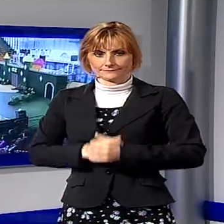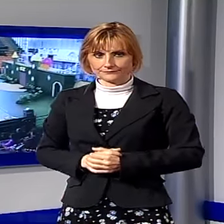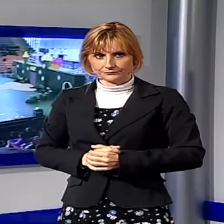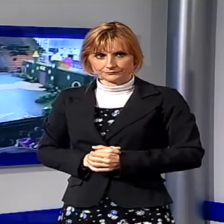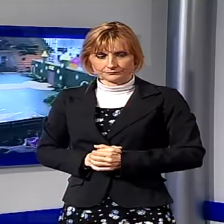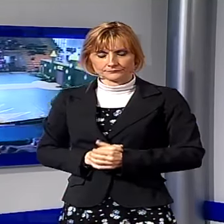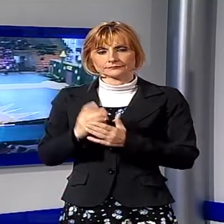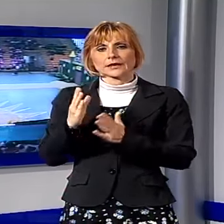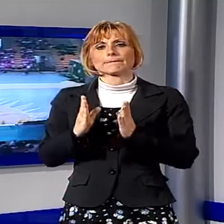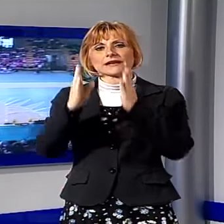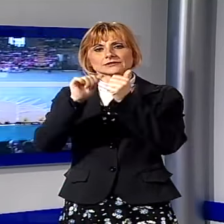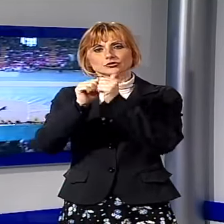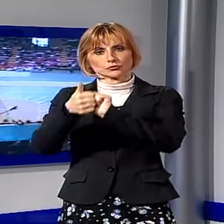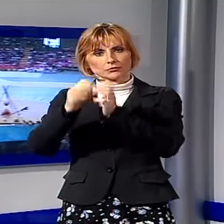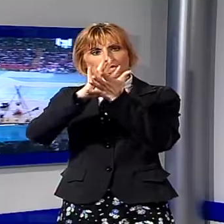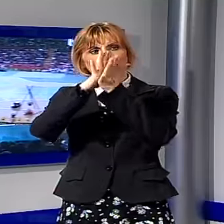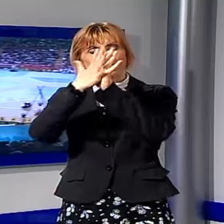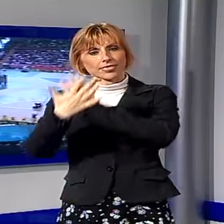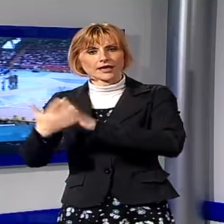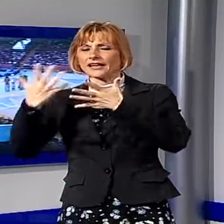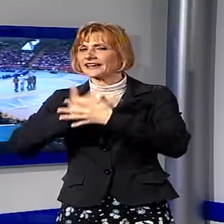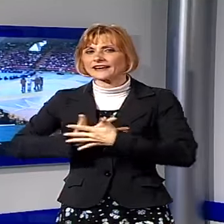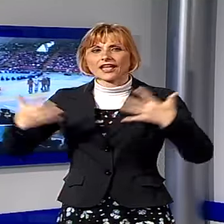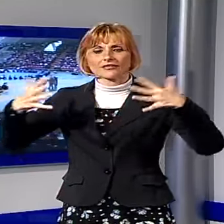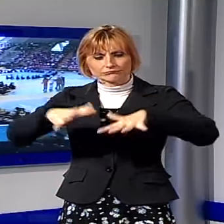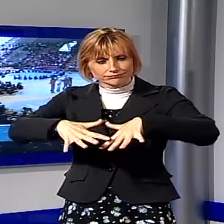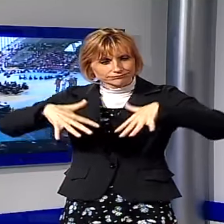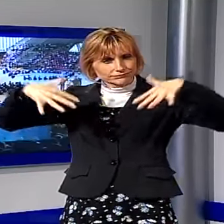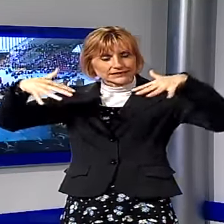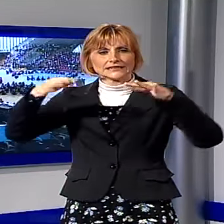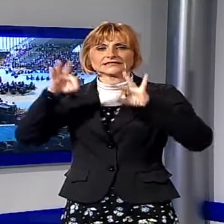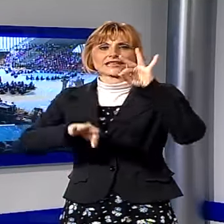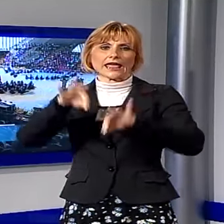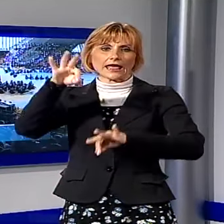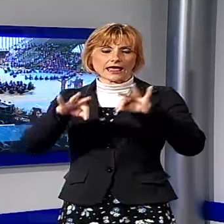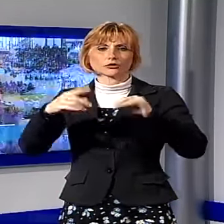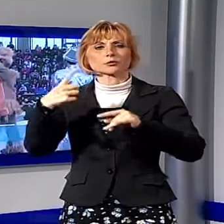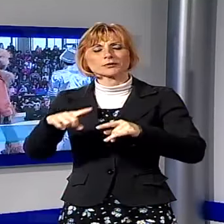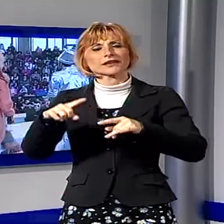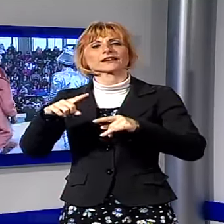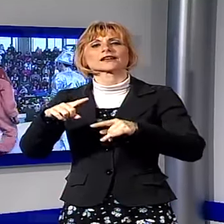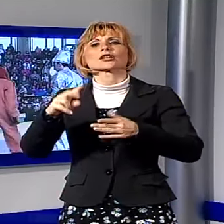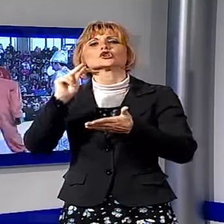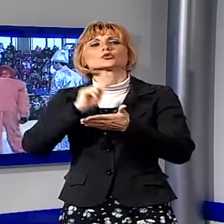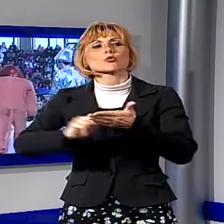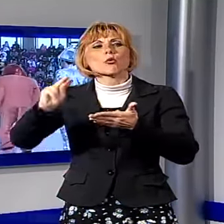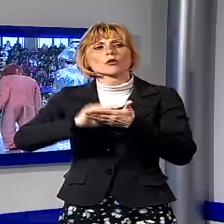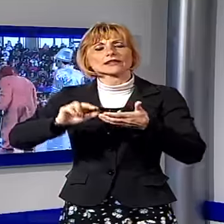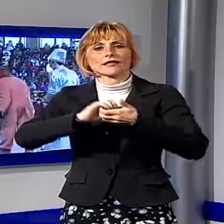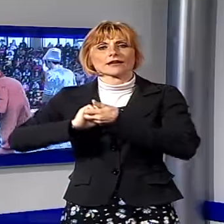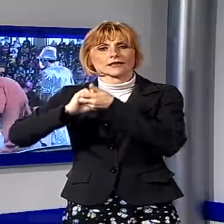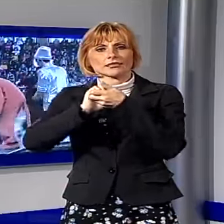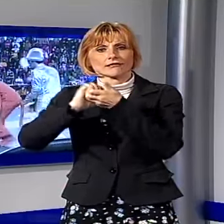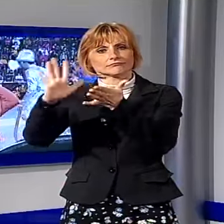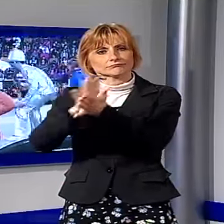Il Palazzetto dello Sport è trasformato in una grande scena teatrale per Scuoli d'Arietà, la manifestazione ideata e